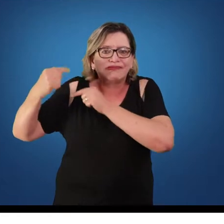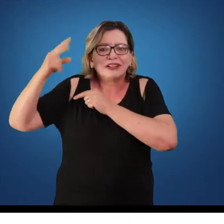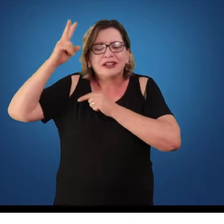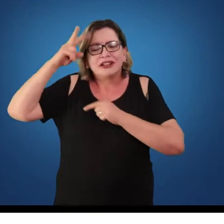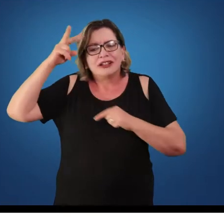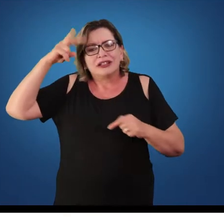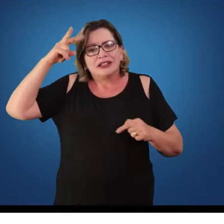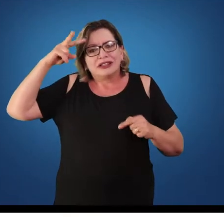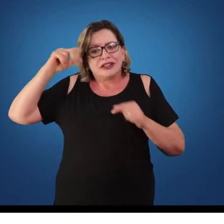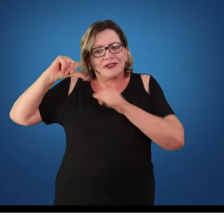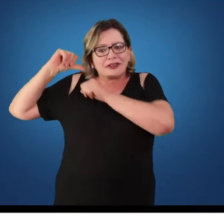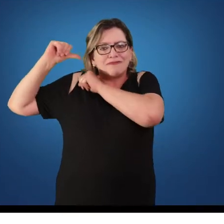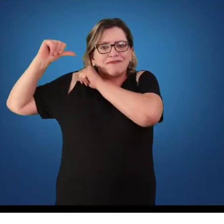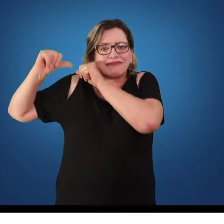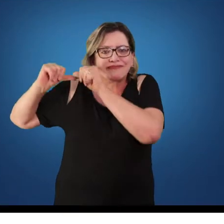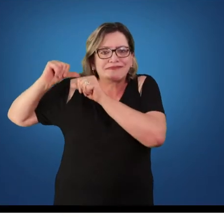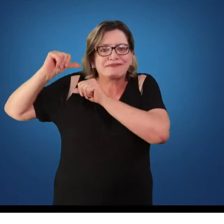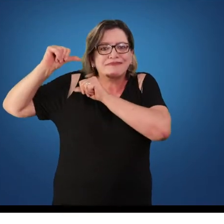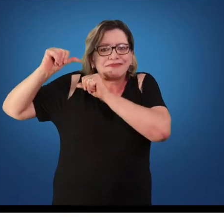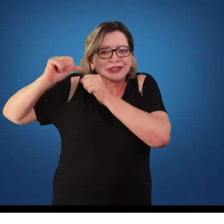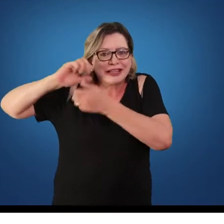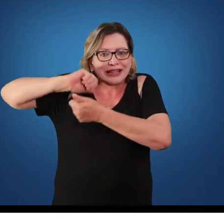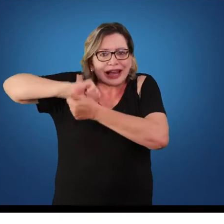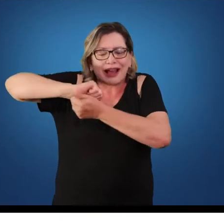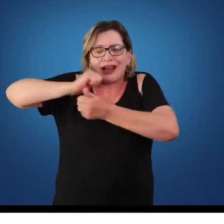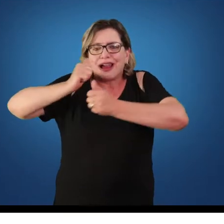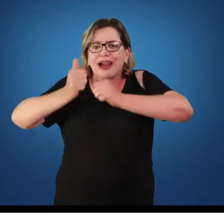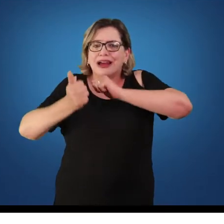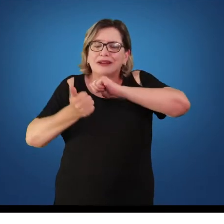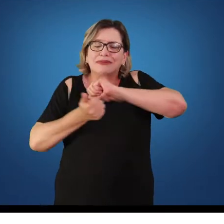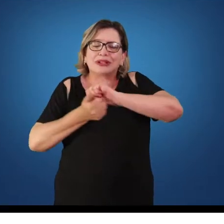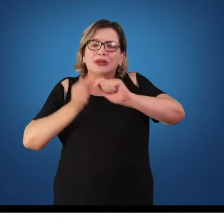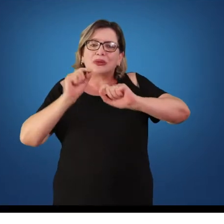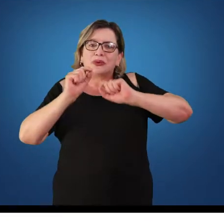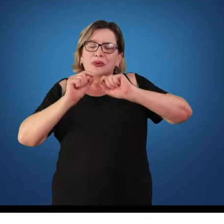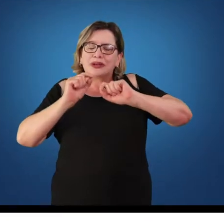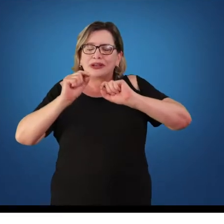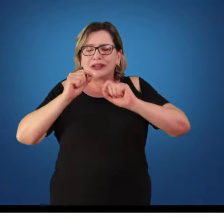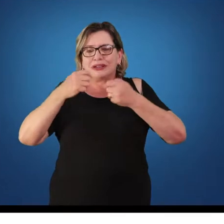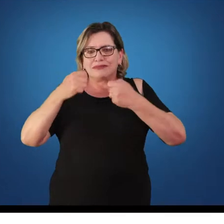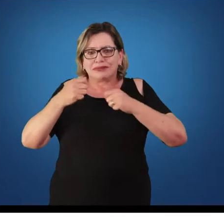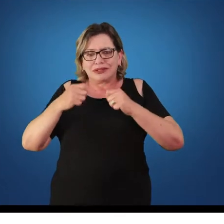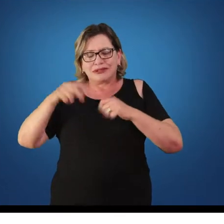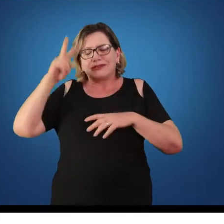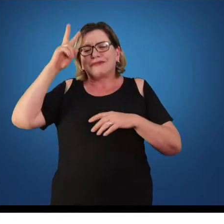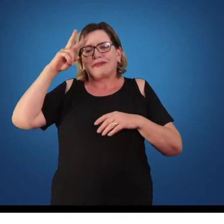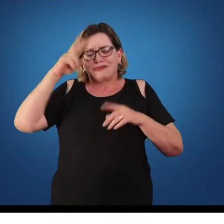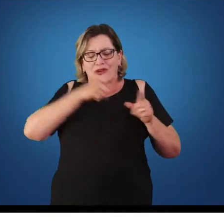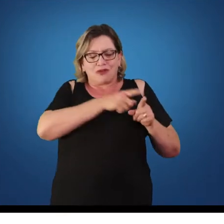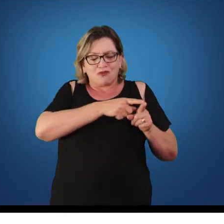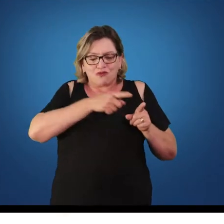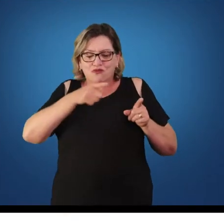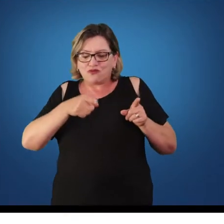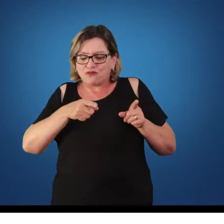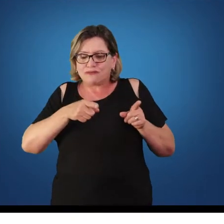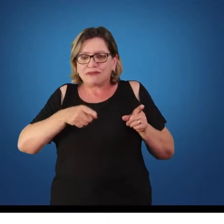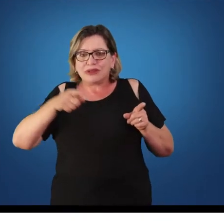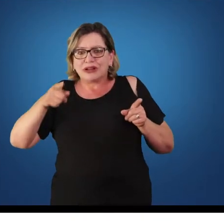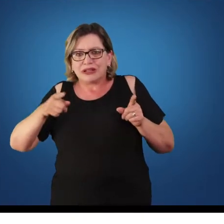vai se transformando e se adaptando às necessidades de cada período histórico. Logo que passamos